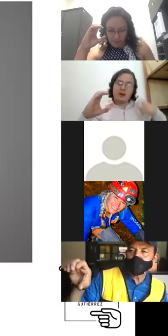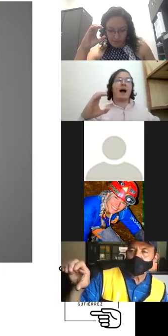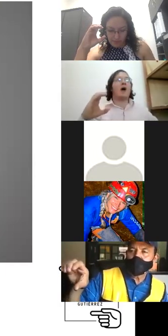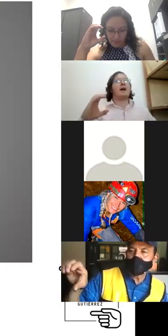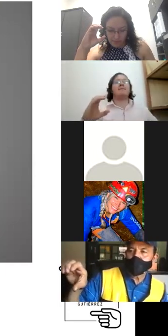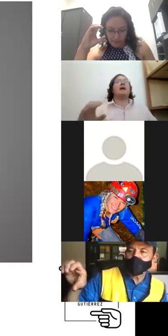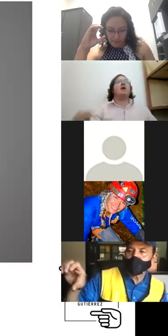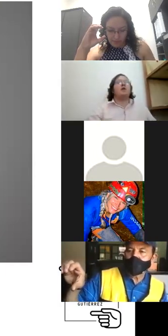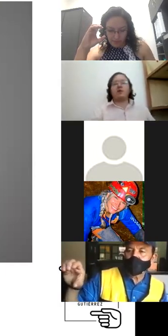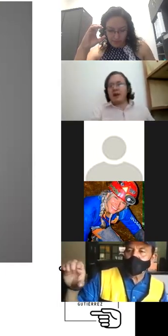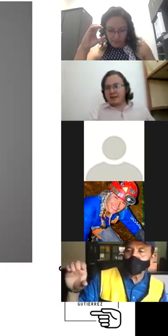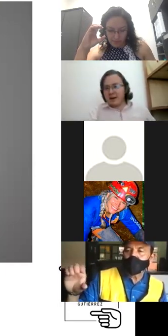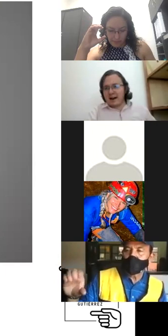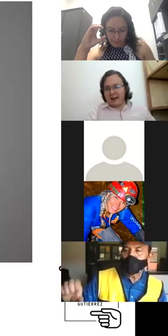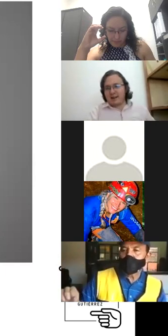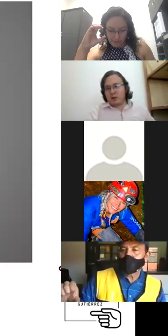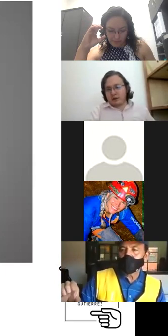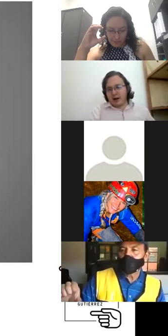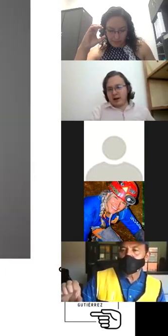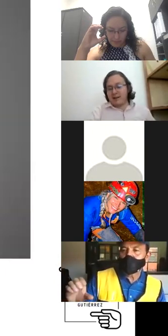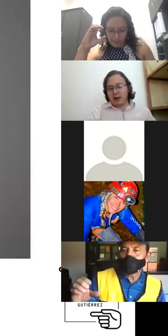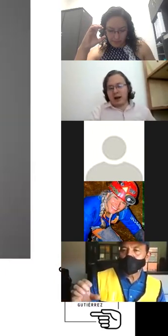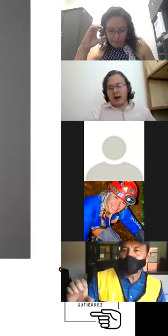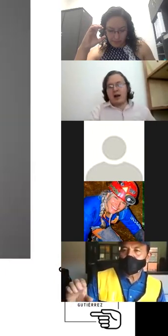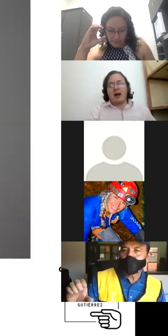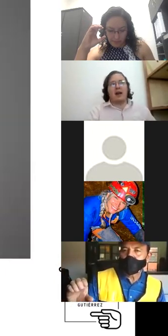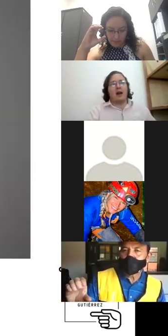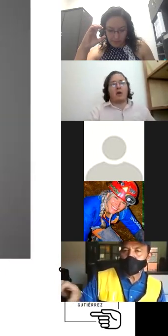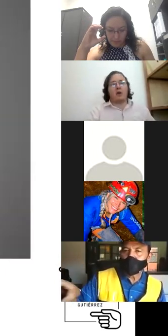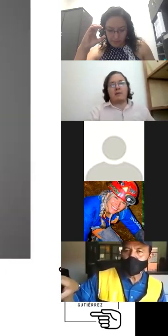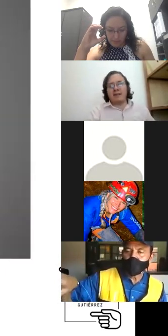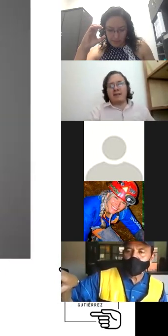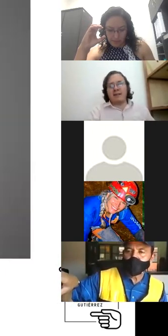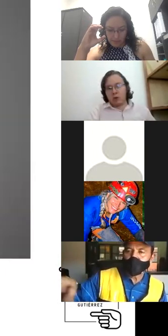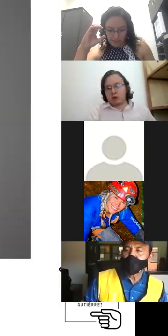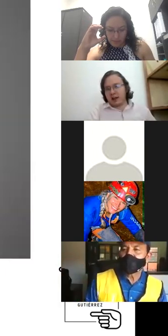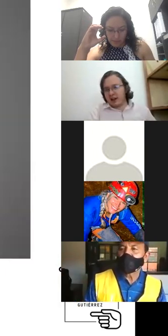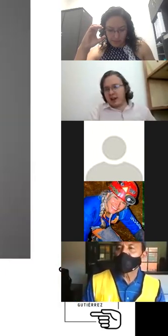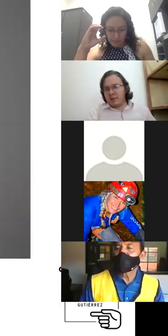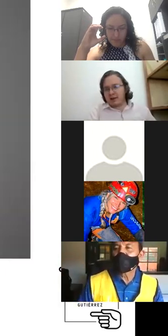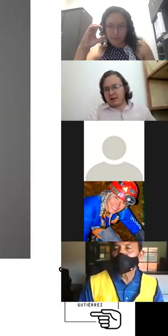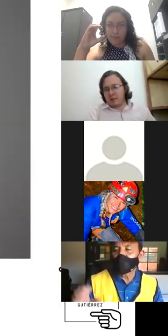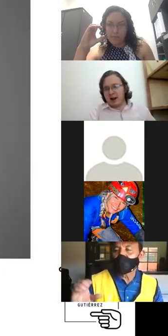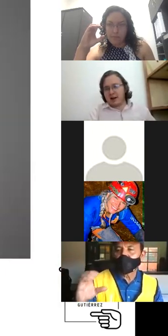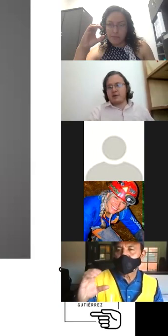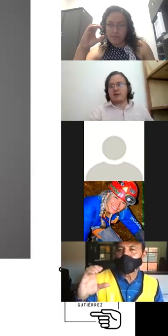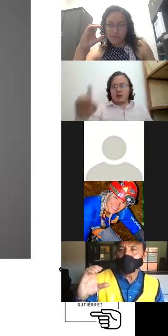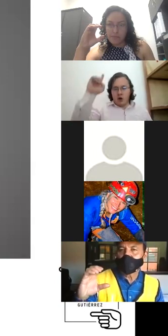ahora pues ustedes estaban en clases están en clases ahorita cuando la maestra les pregunta ¿quién quiere participar? y ustedes dicen yo